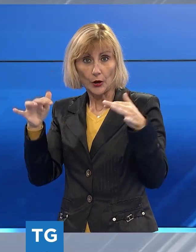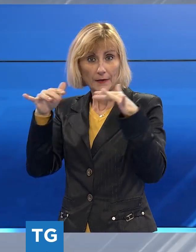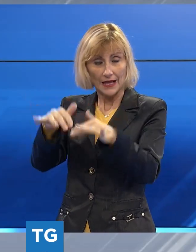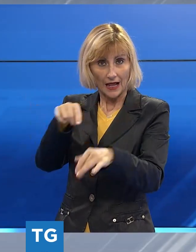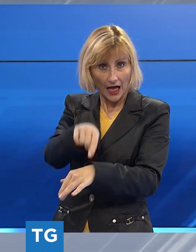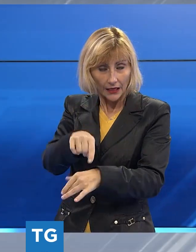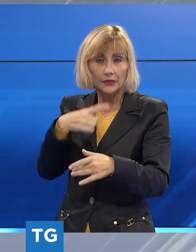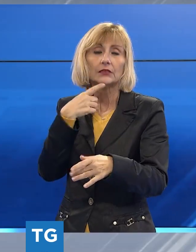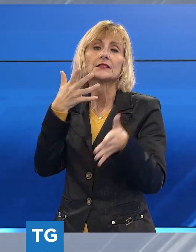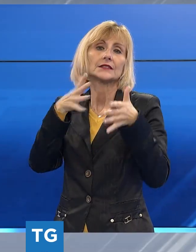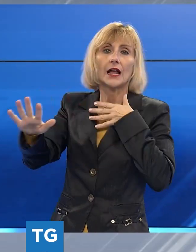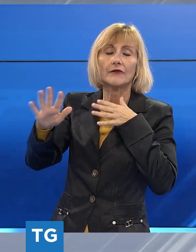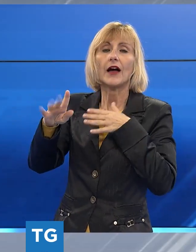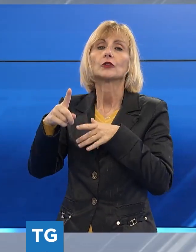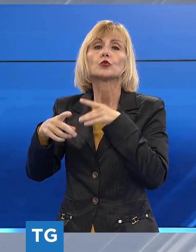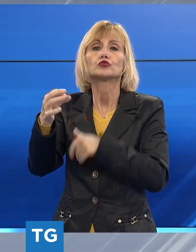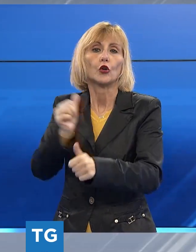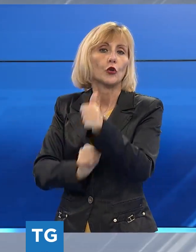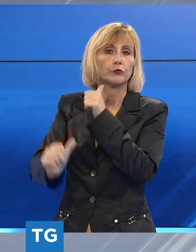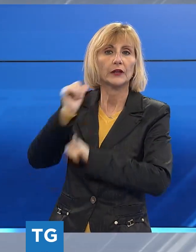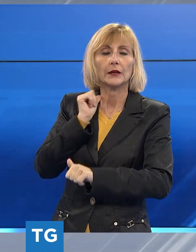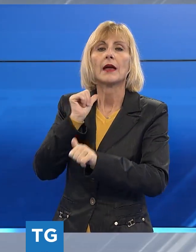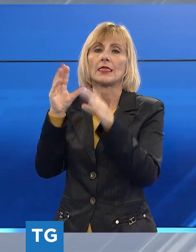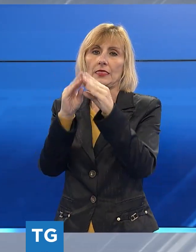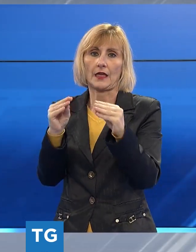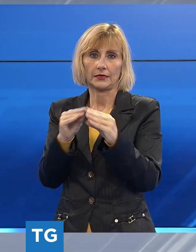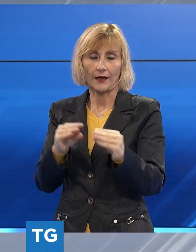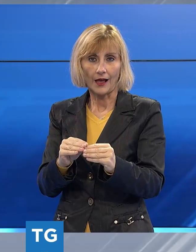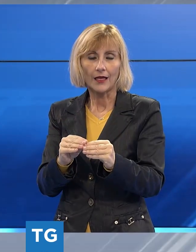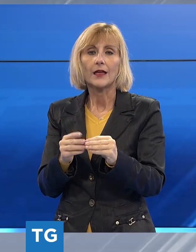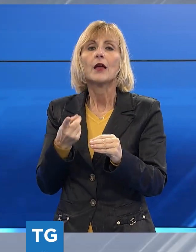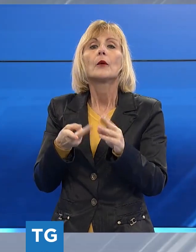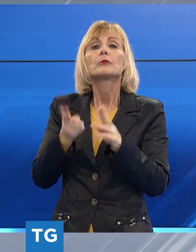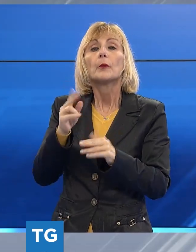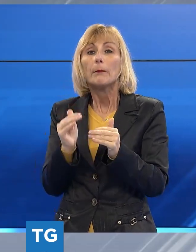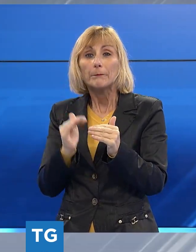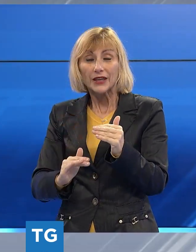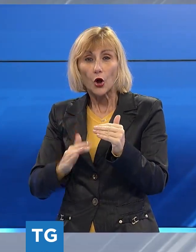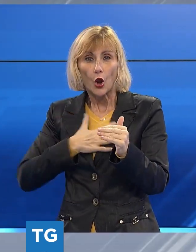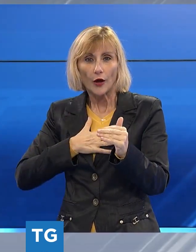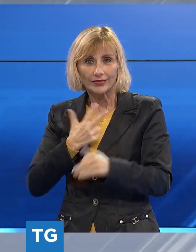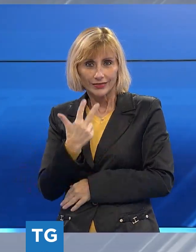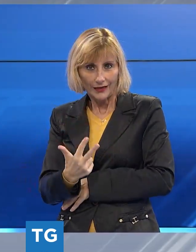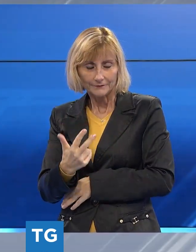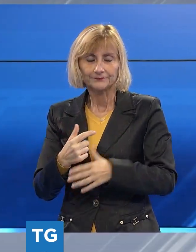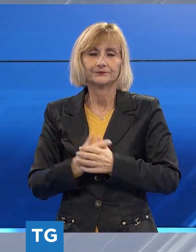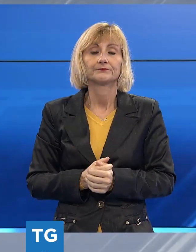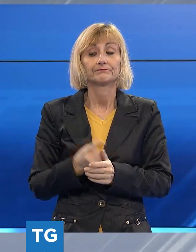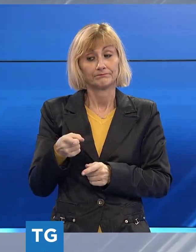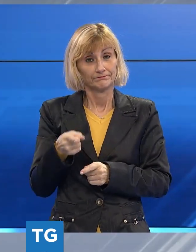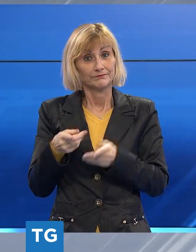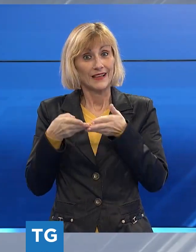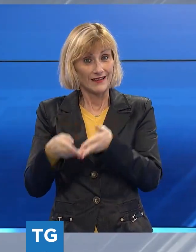la vigilia di Natale, più piccoli dei naufraghi, appena tre anni. La ONG era a largo di Lampedusa per